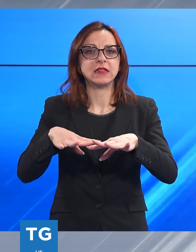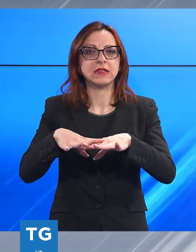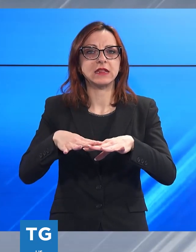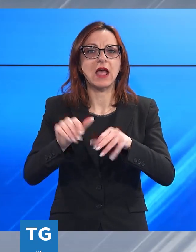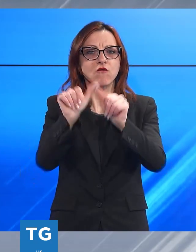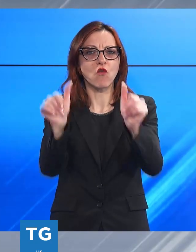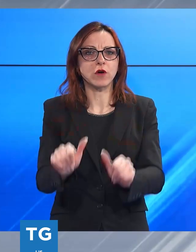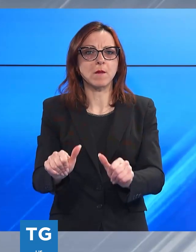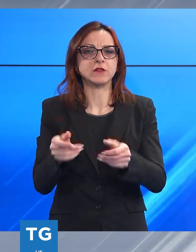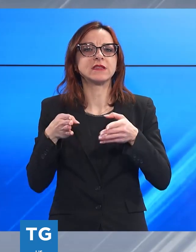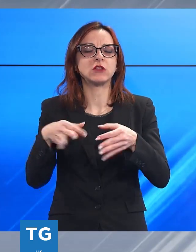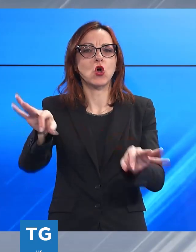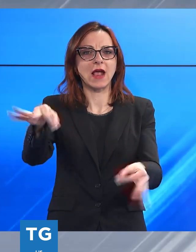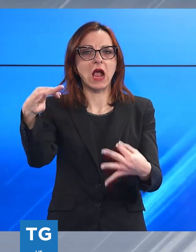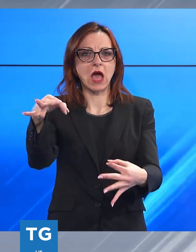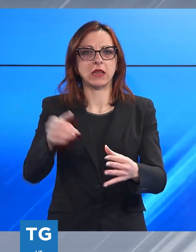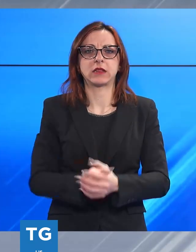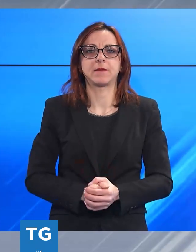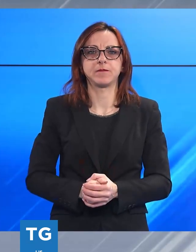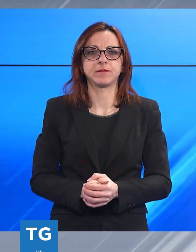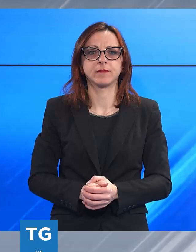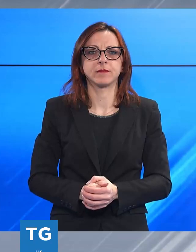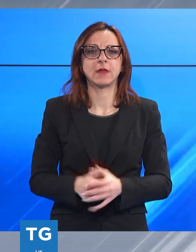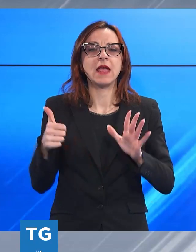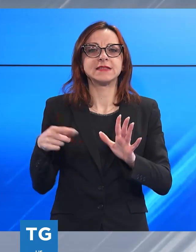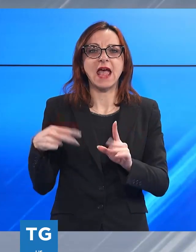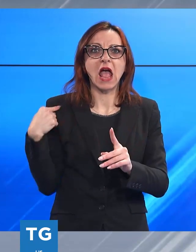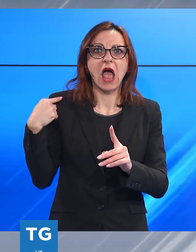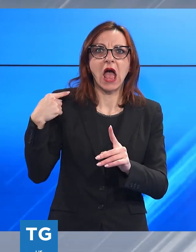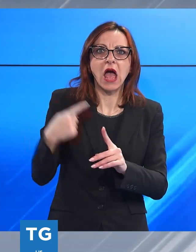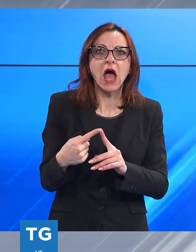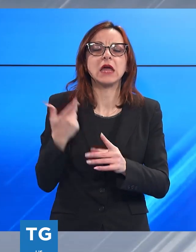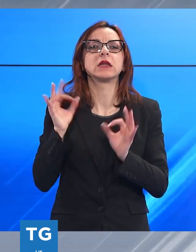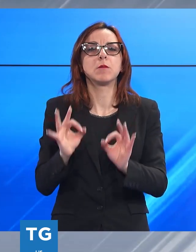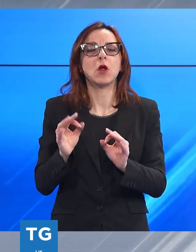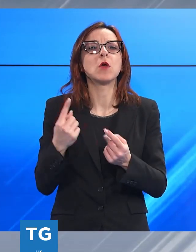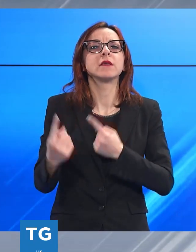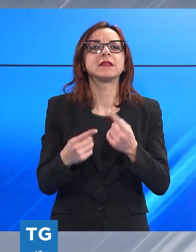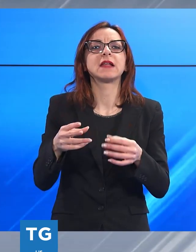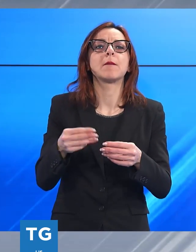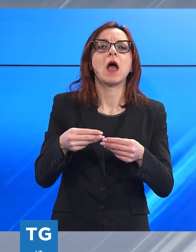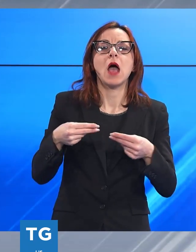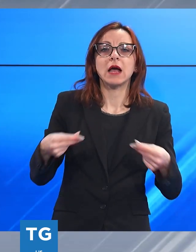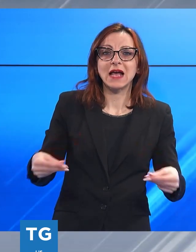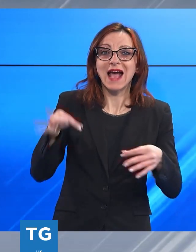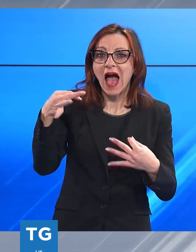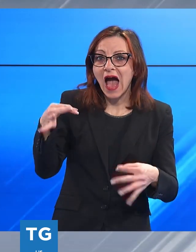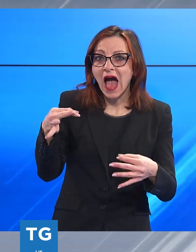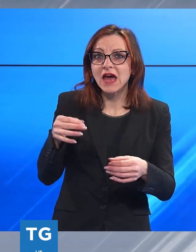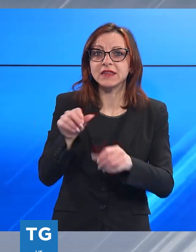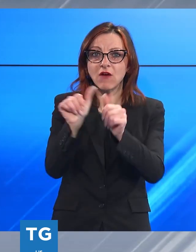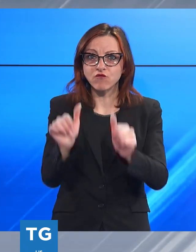Un consuntivo sui sei anni di attività formative del PTP Start, sistema carta e cartone, ma anche uno sguardo sul futuro delle